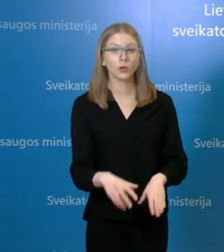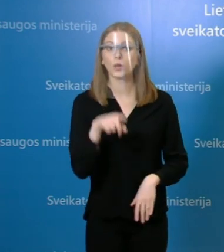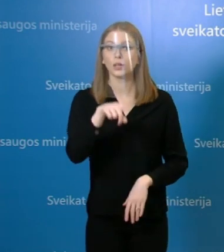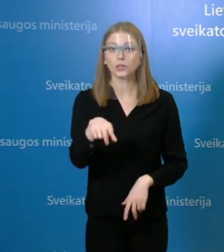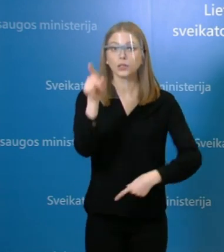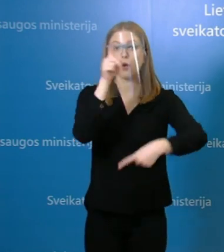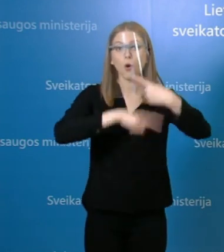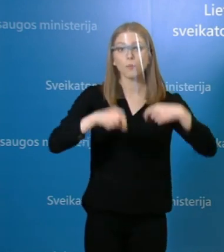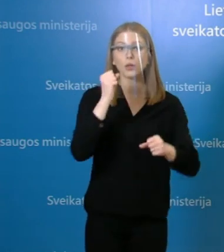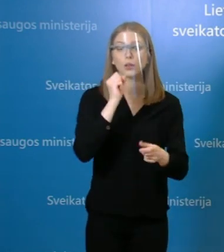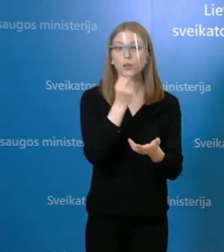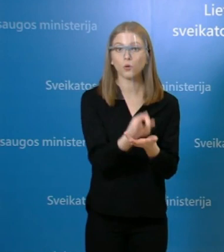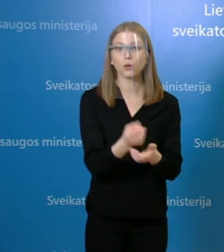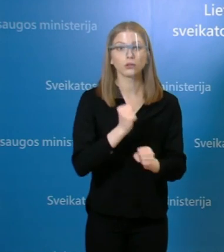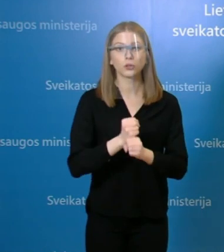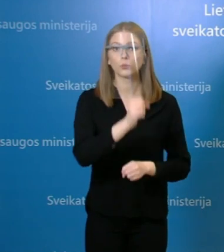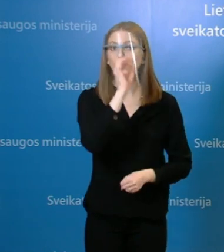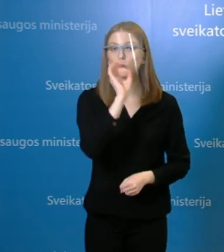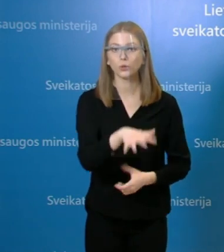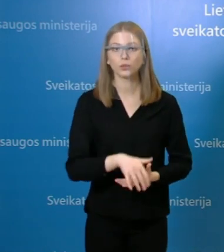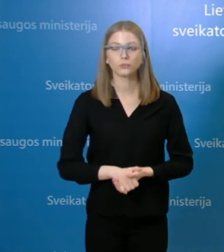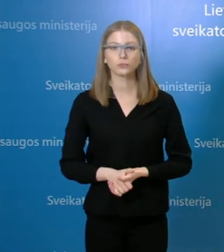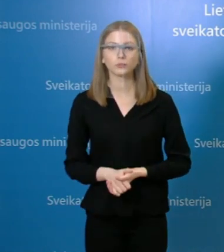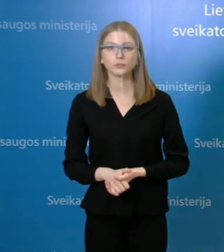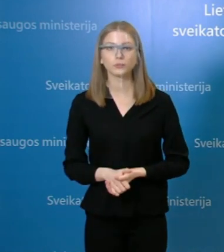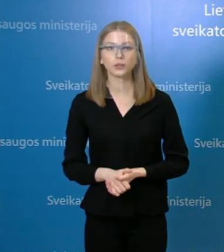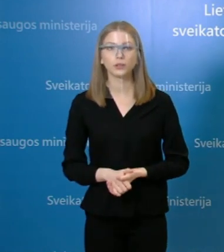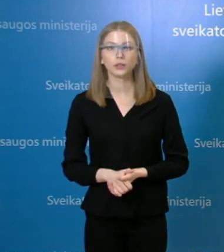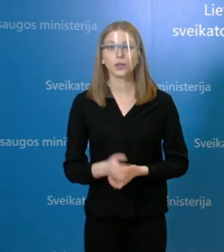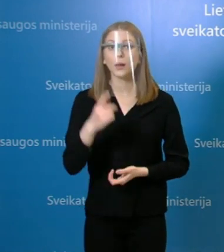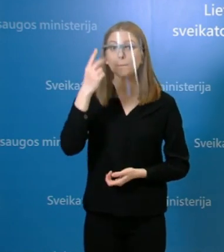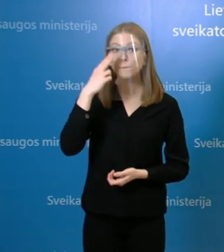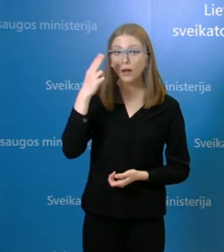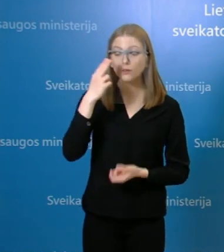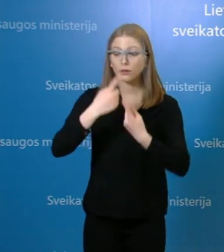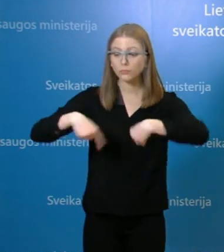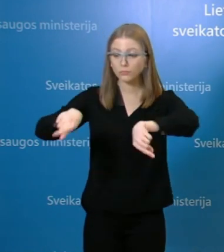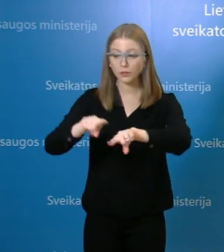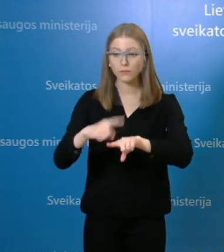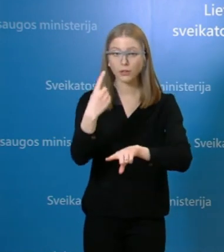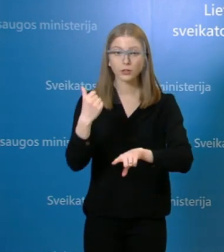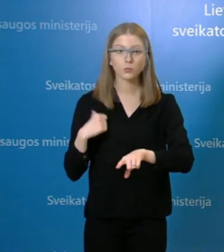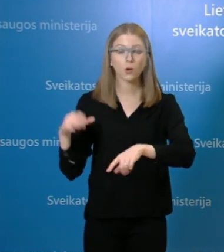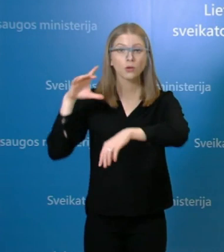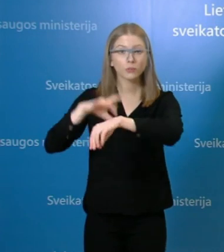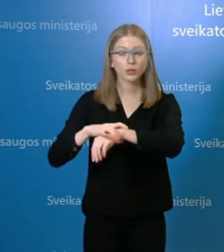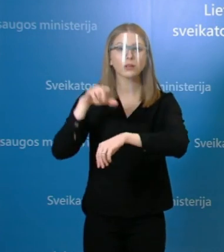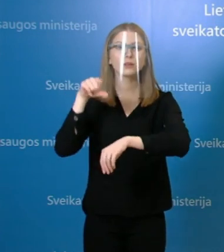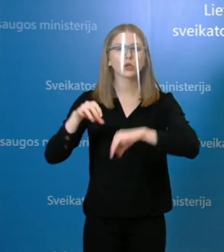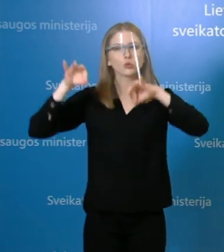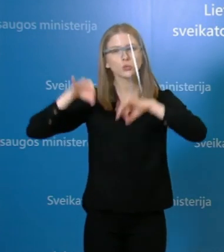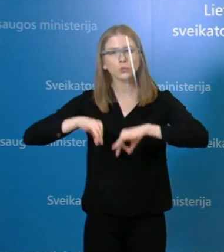vykdomas epidemiologinės tyrimas. Vienas atvejais patvirtintas panevežio apskritėje, tai yra tolimų jūreisų